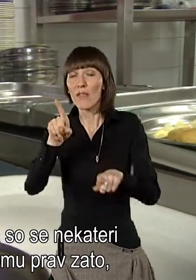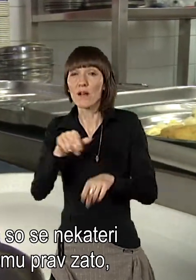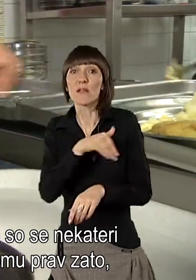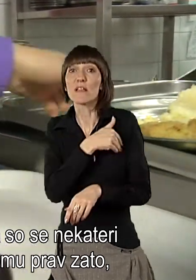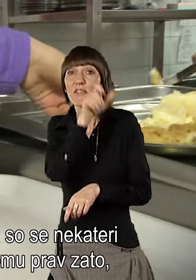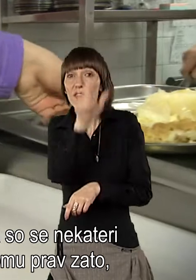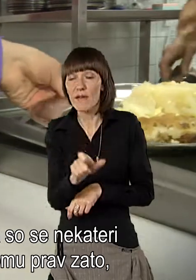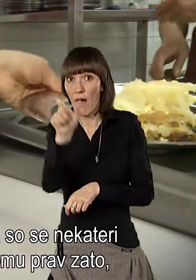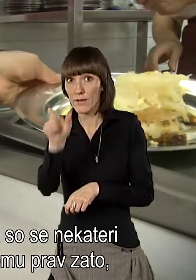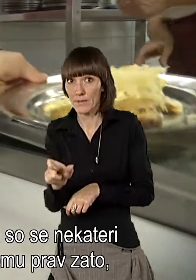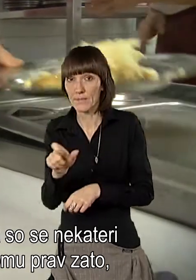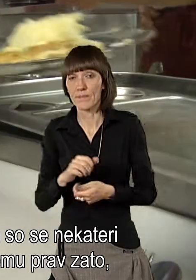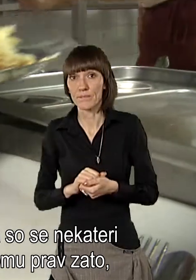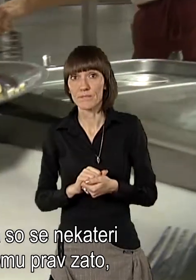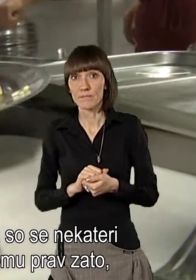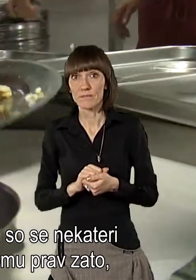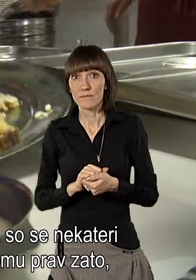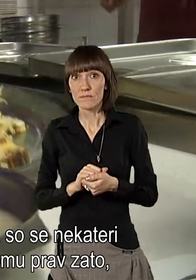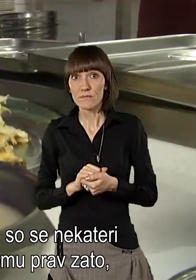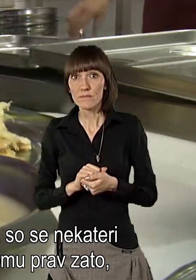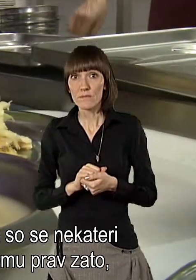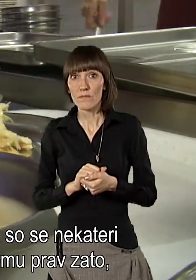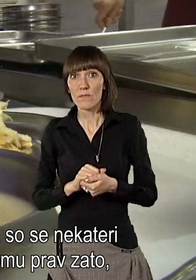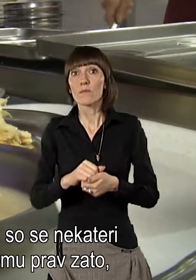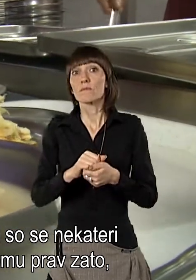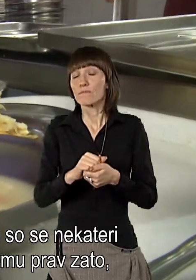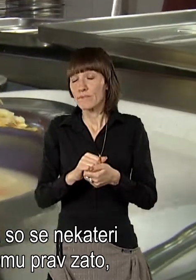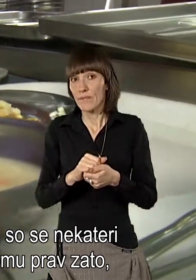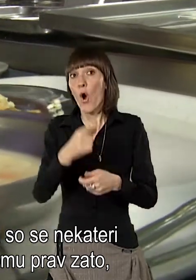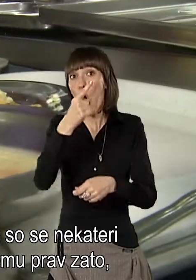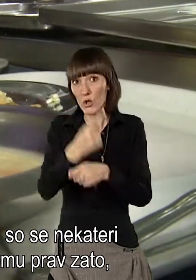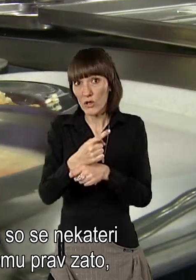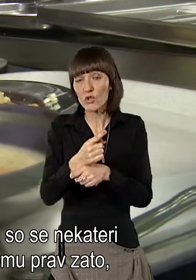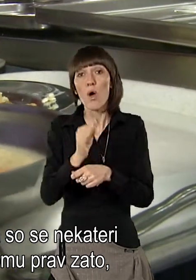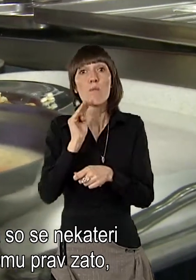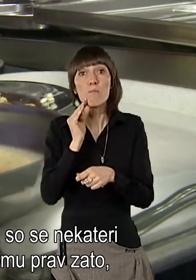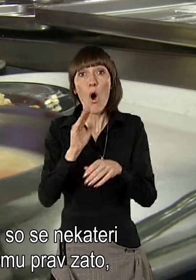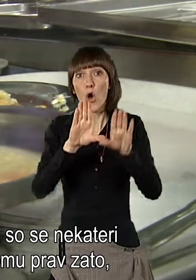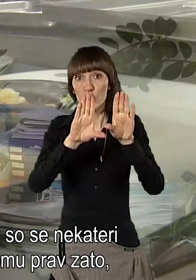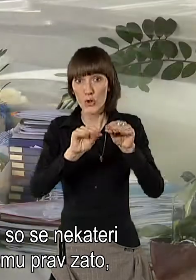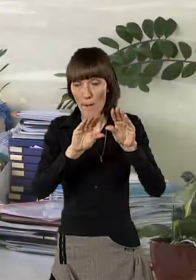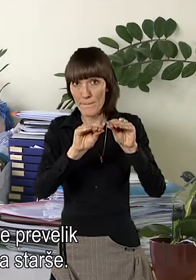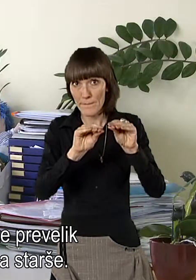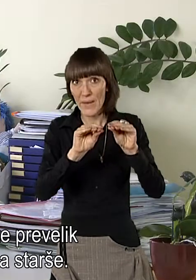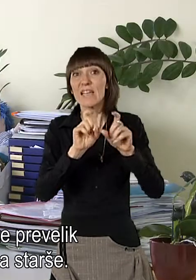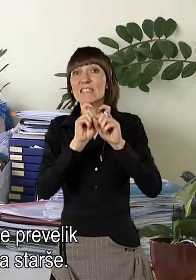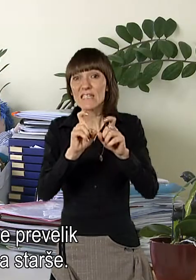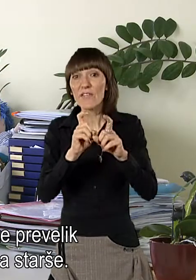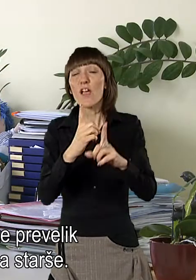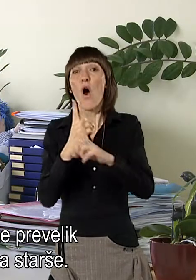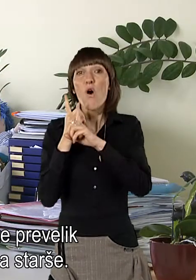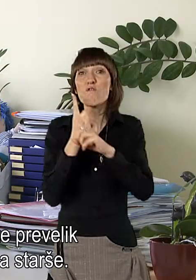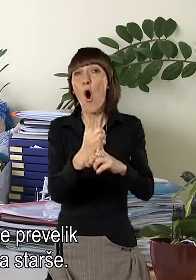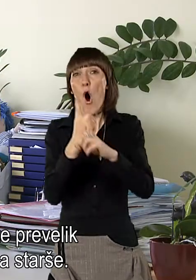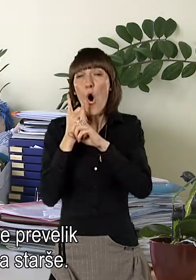nekateri dijaki, da so se odločili za bivanje v domu, pravzrat je, ker je bila vožna,